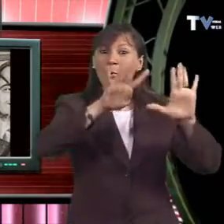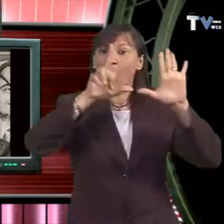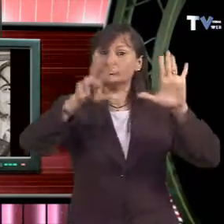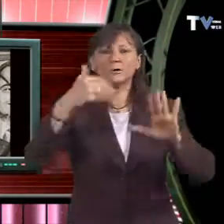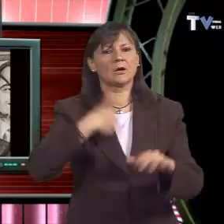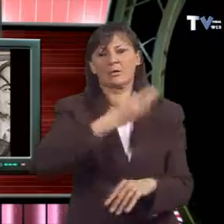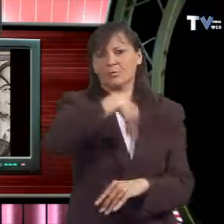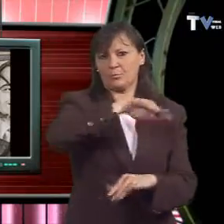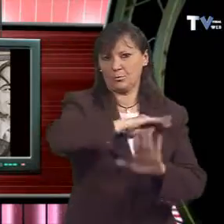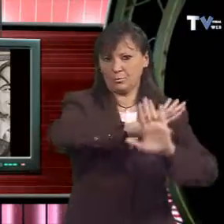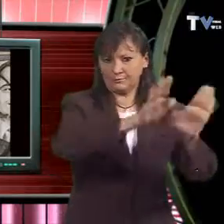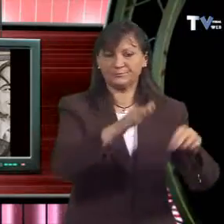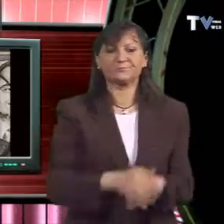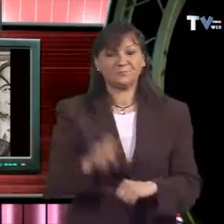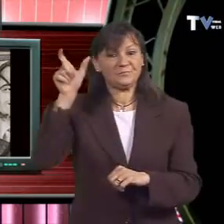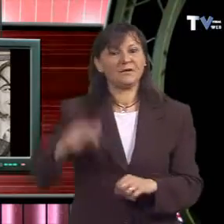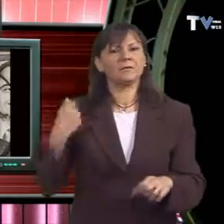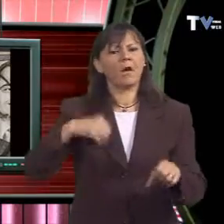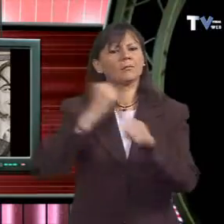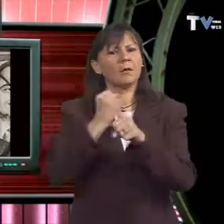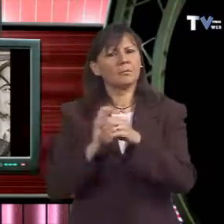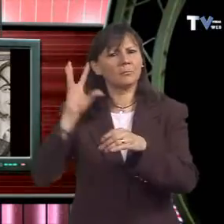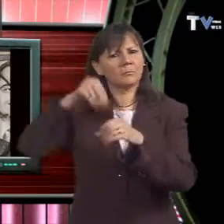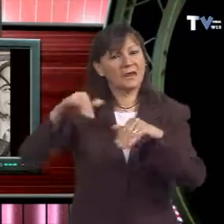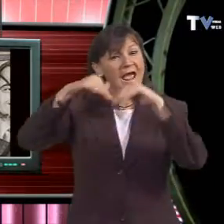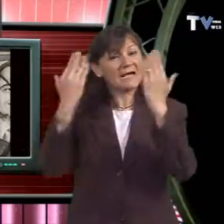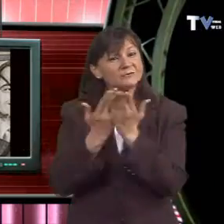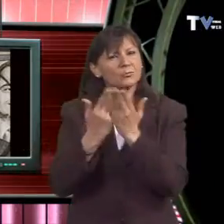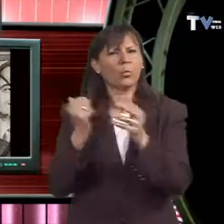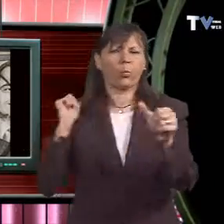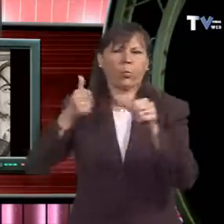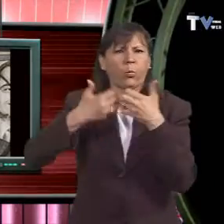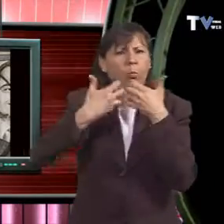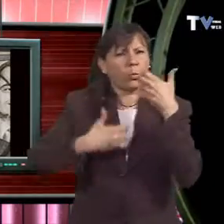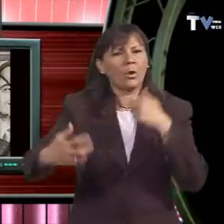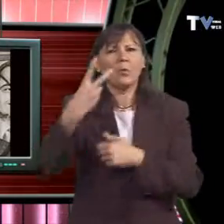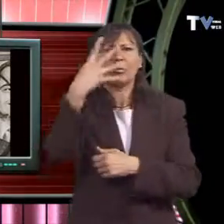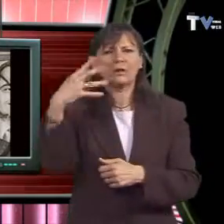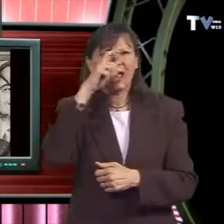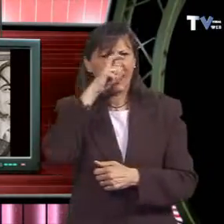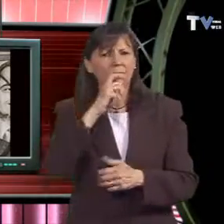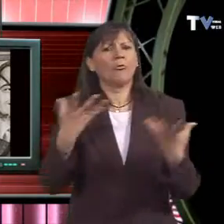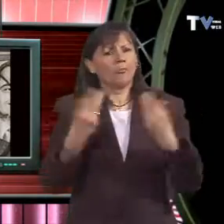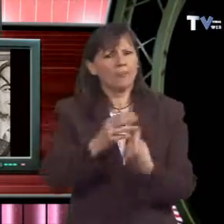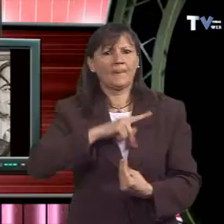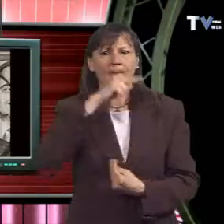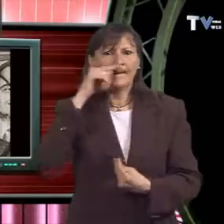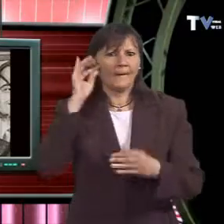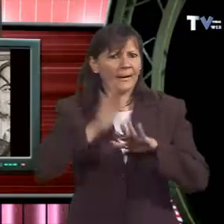i revelacions sobre abusos que esquitxen a la jerarquia de l'església, ahir Benet XVI